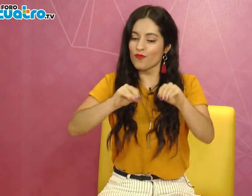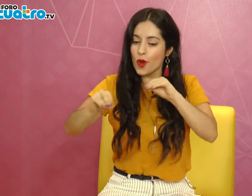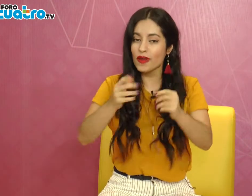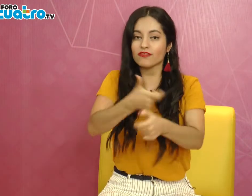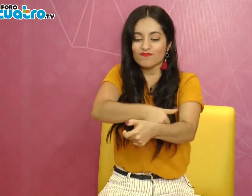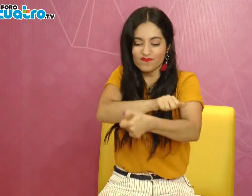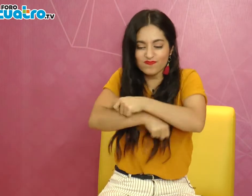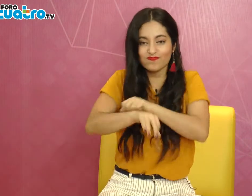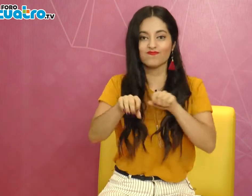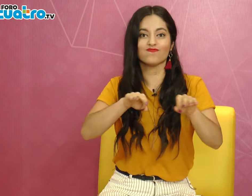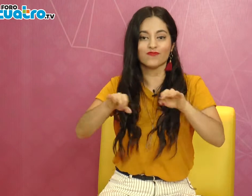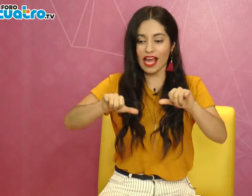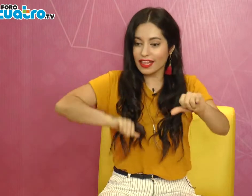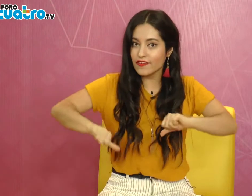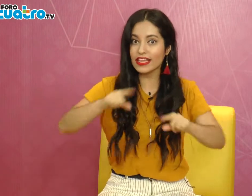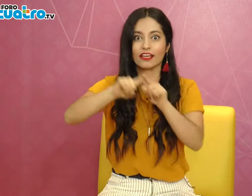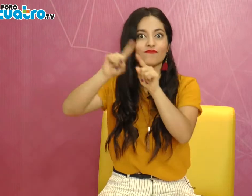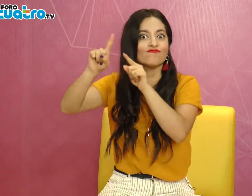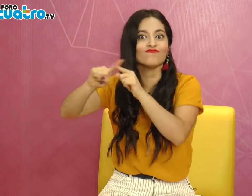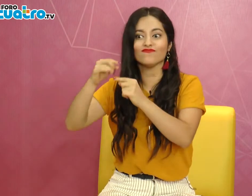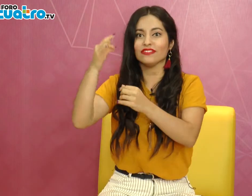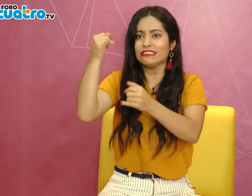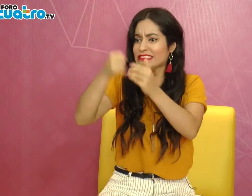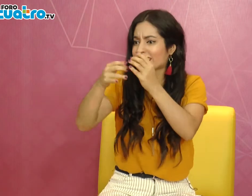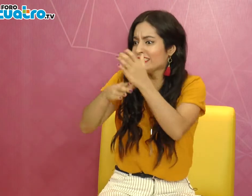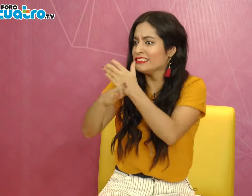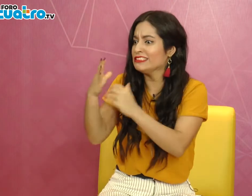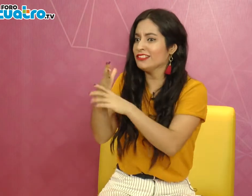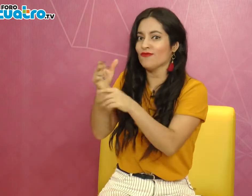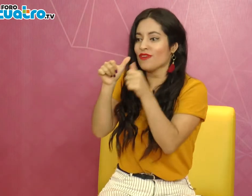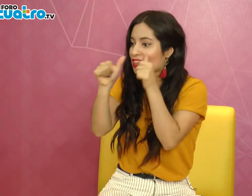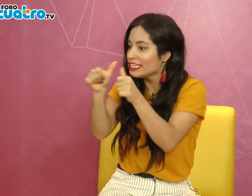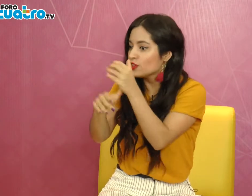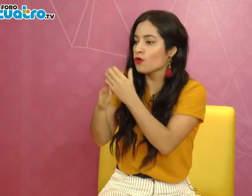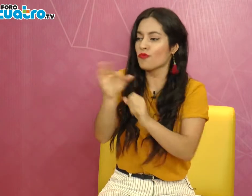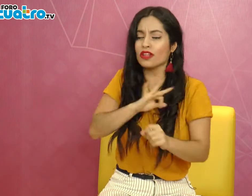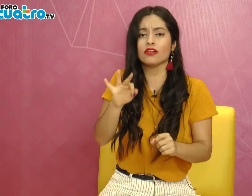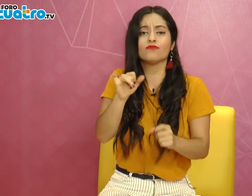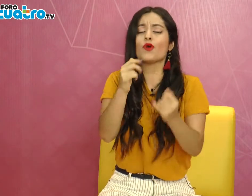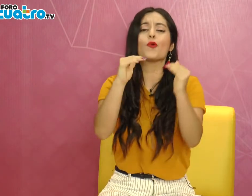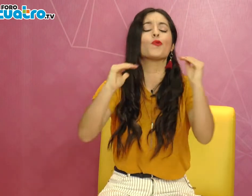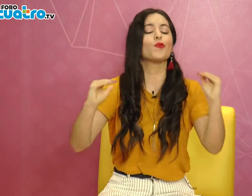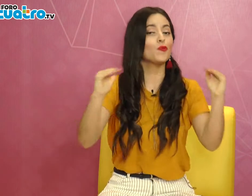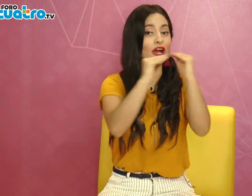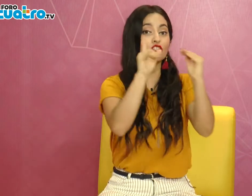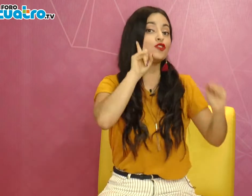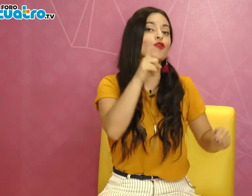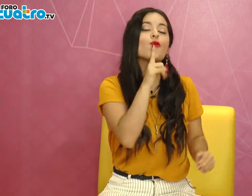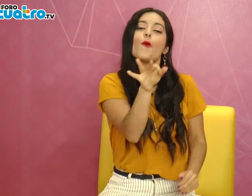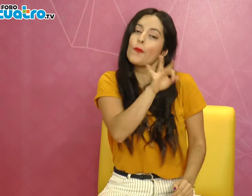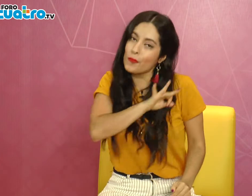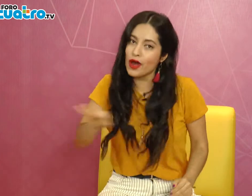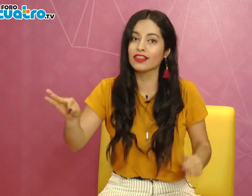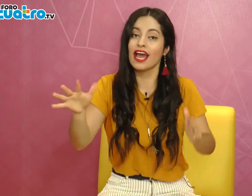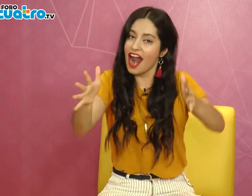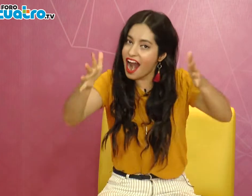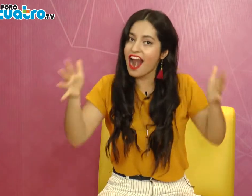puesto. Yo me he arremangado la camisa, me he parado de frente